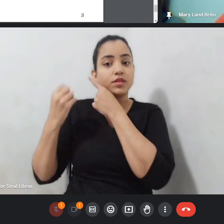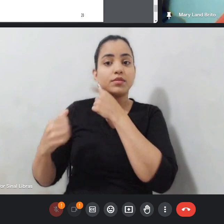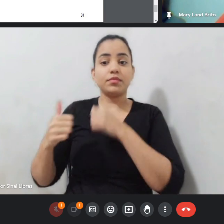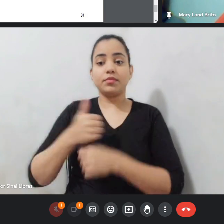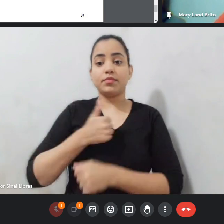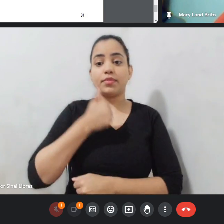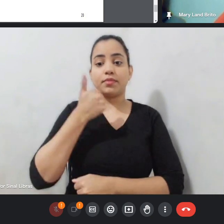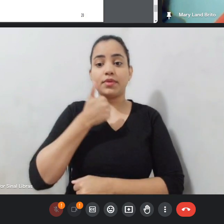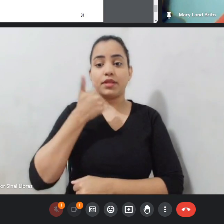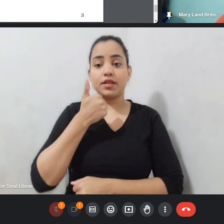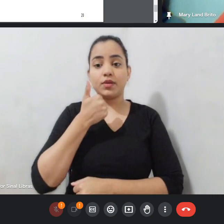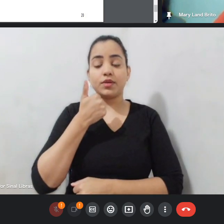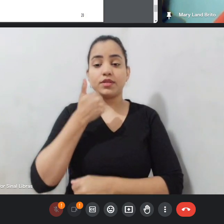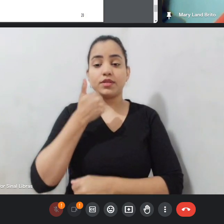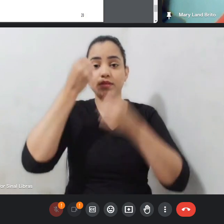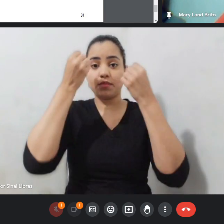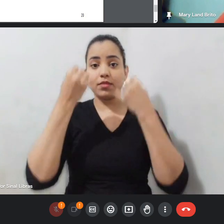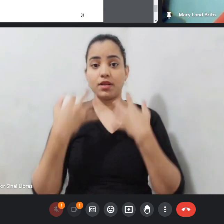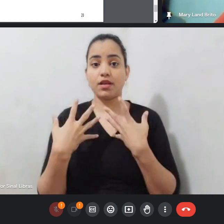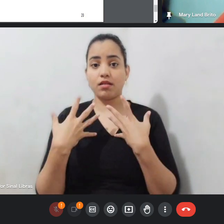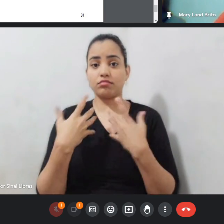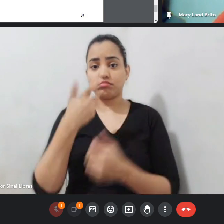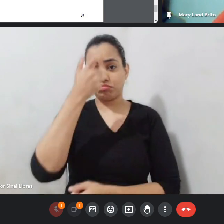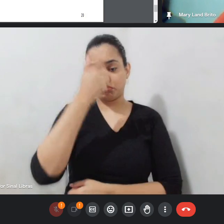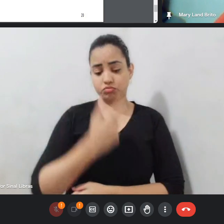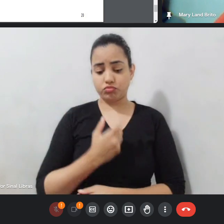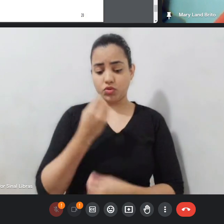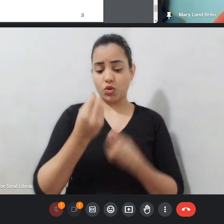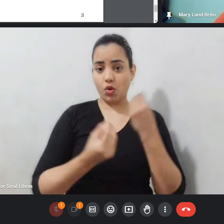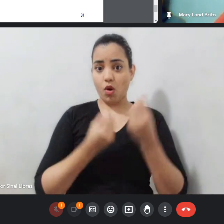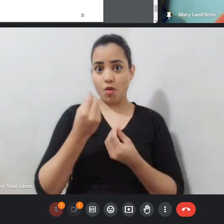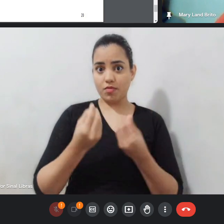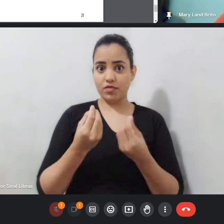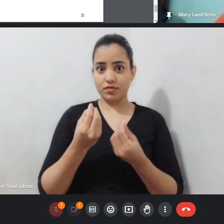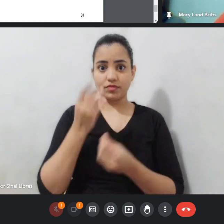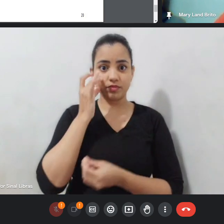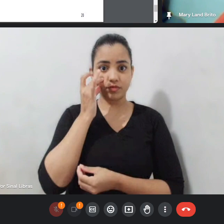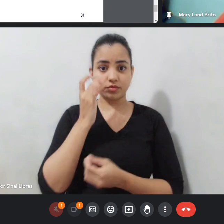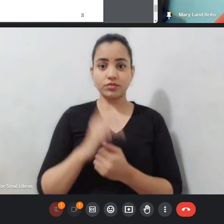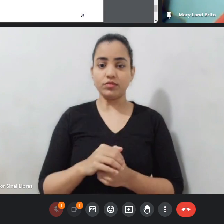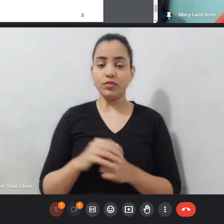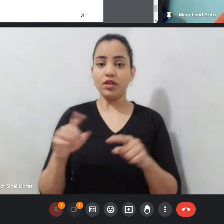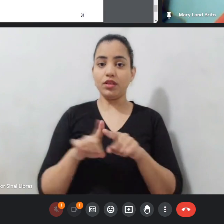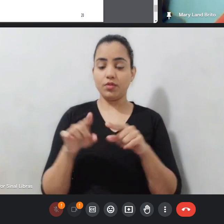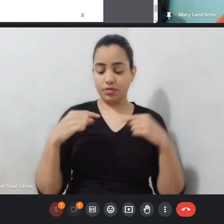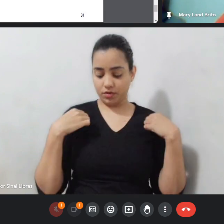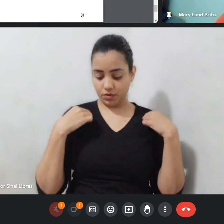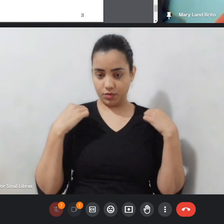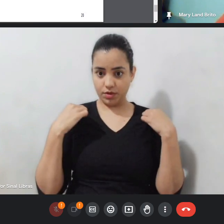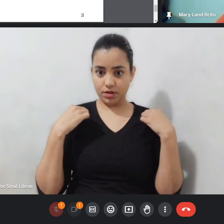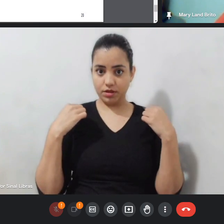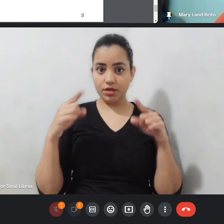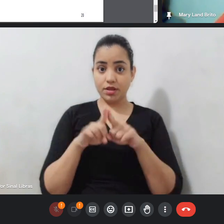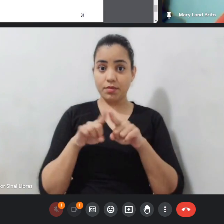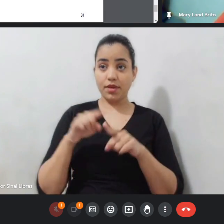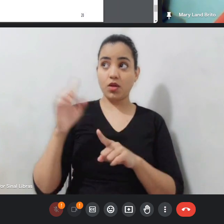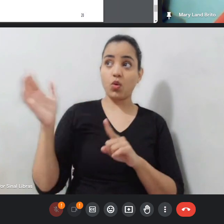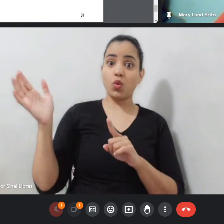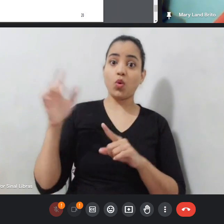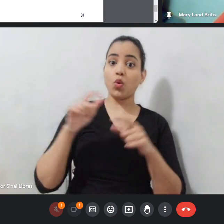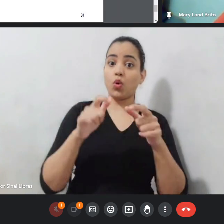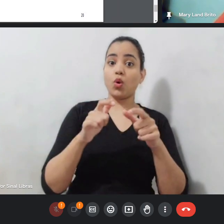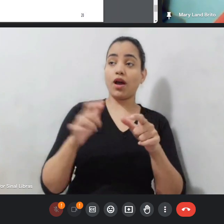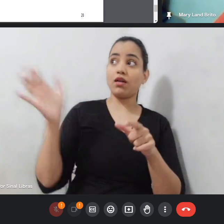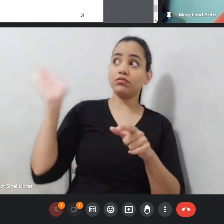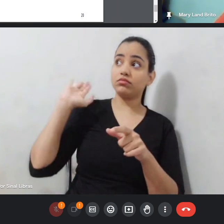narra quem somos fisicamente, segundo, o que estamos vestidos, e terceiro, qual é o ambiente. Mas